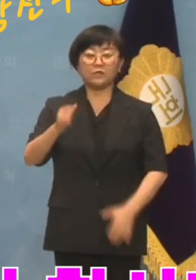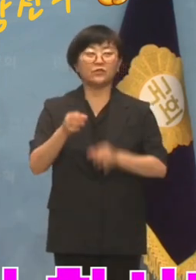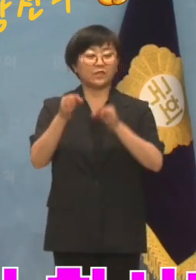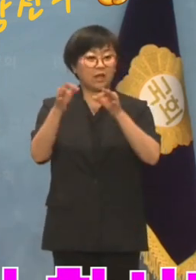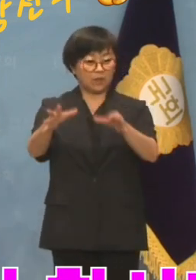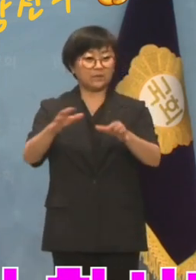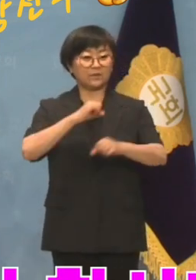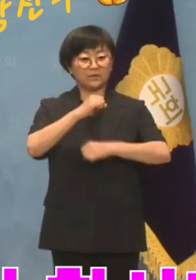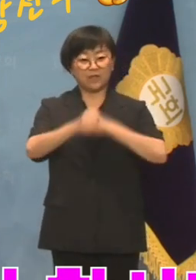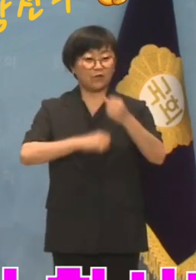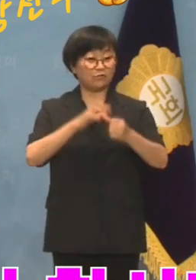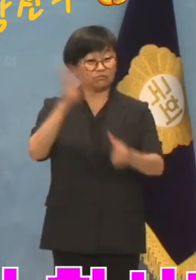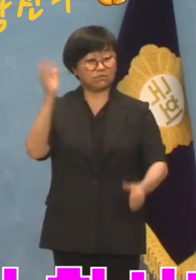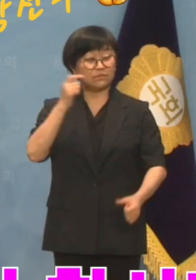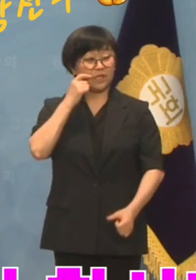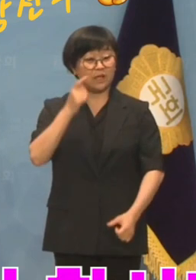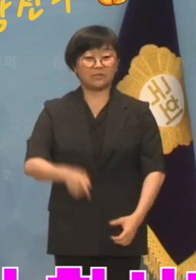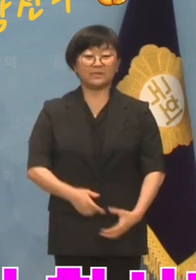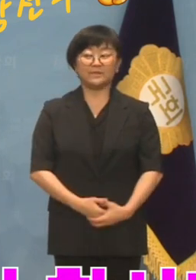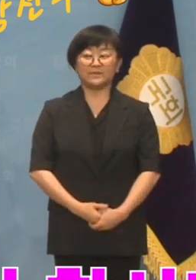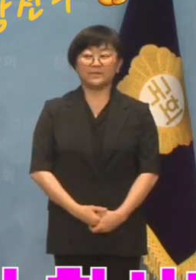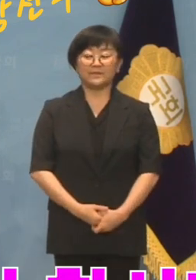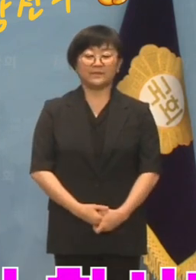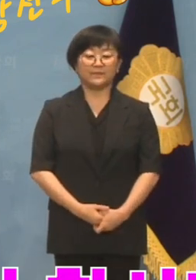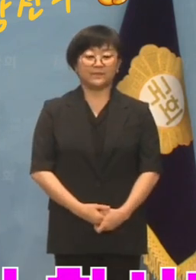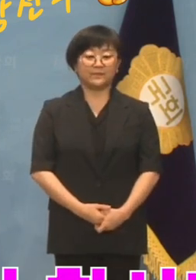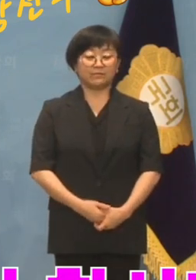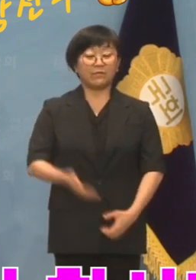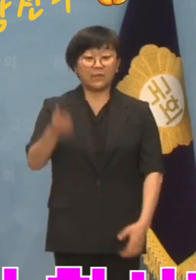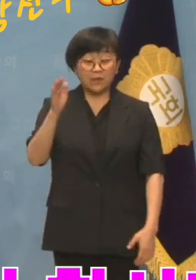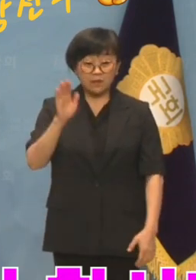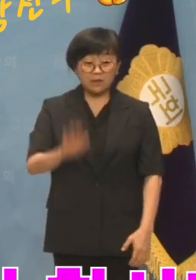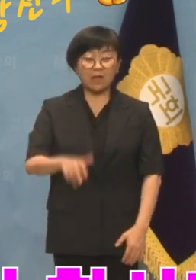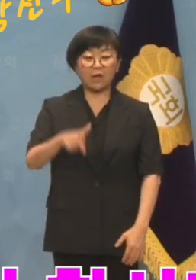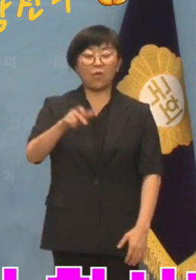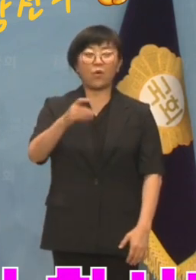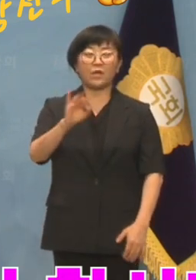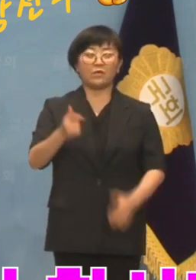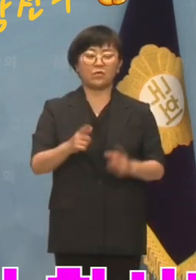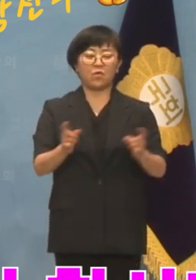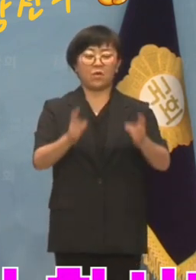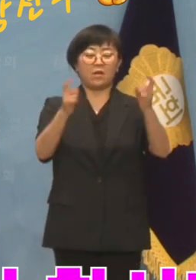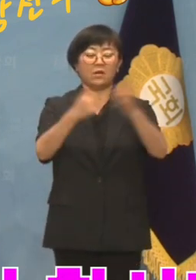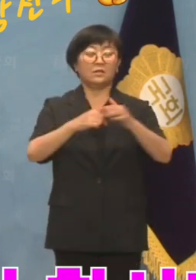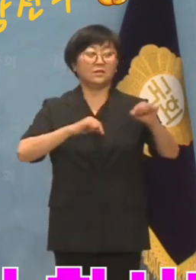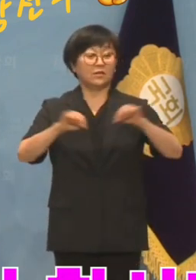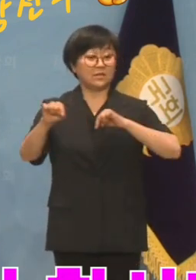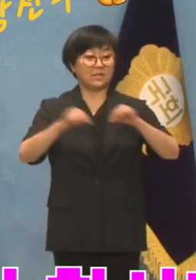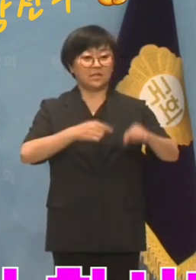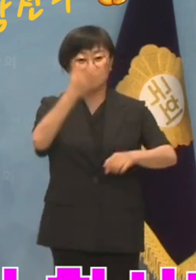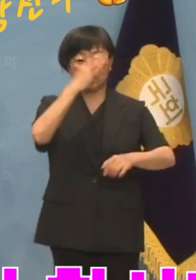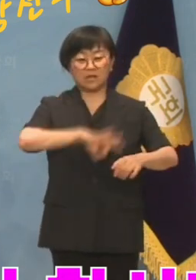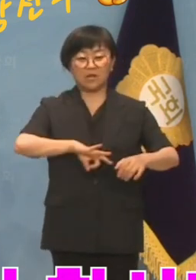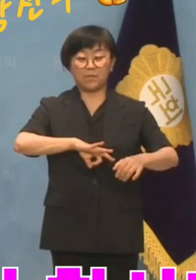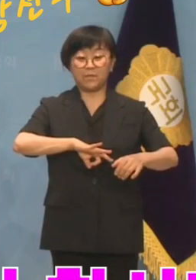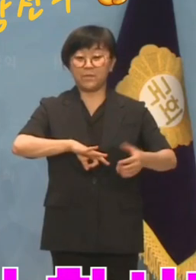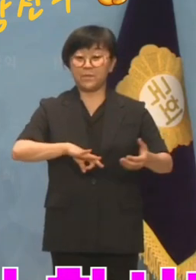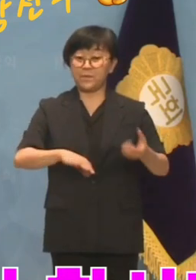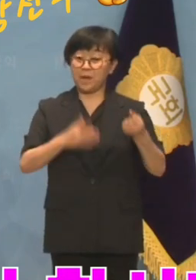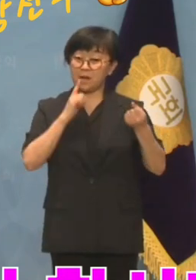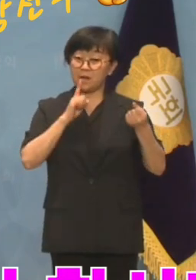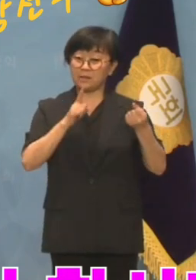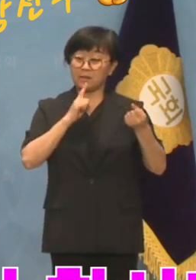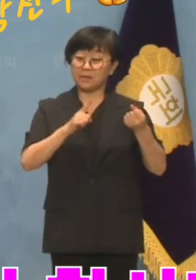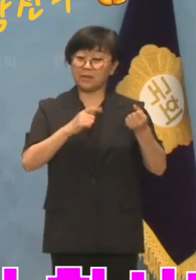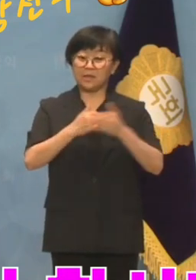투자로부터 자유롭지는 않아 보입니다. 그런데도 코인 논란으로 정치적 이익을 한몫 제대로